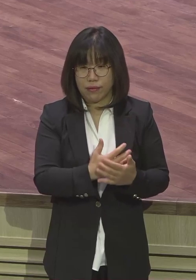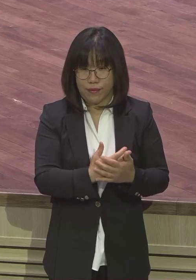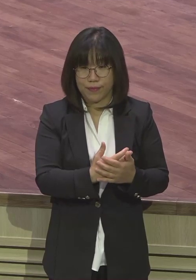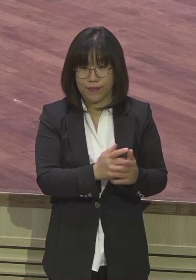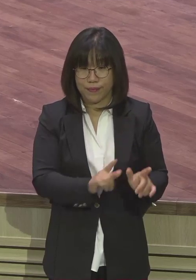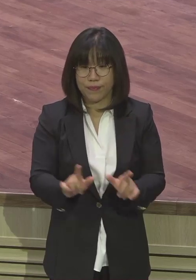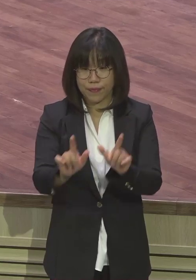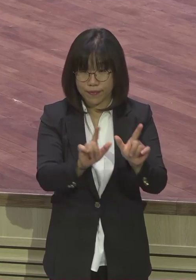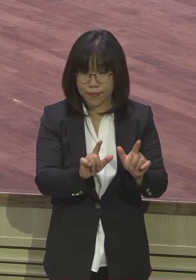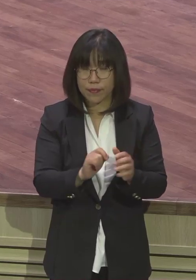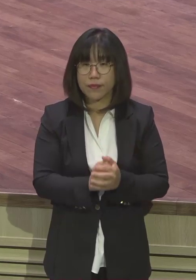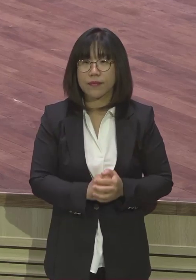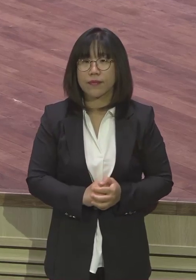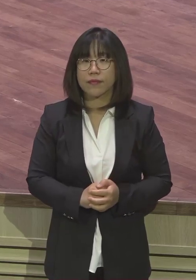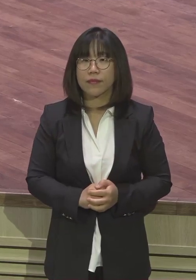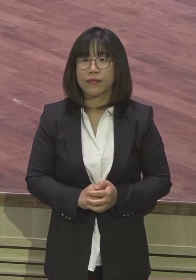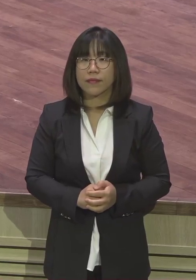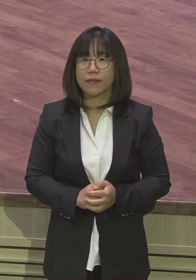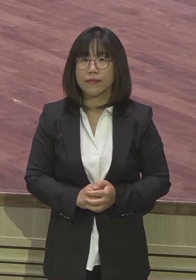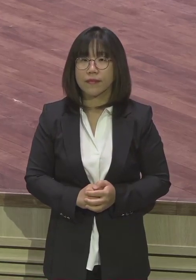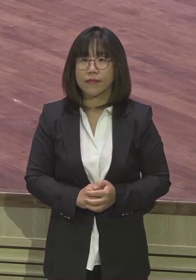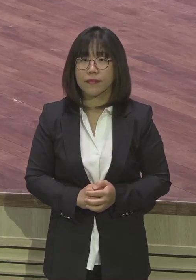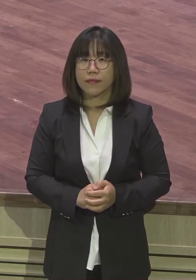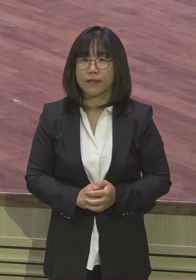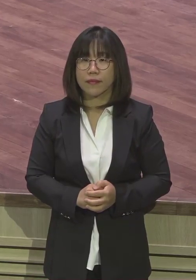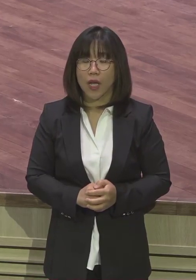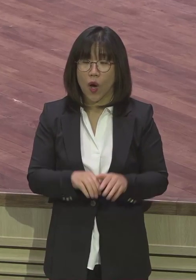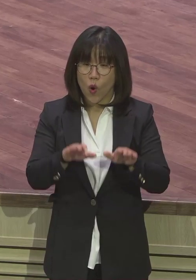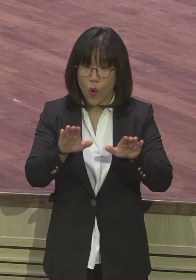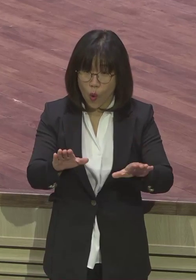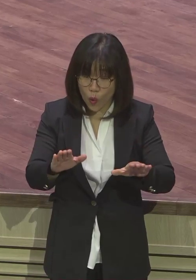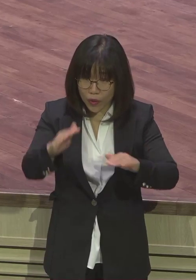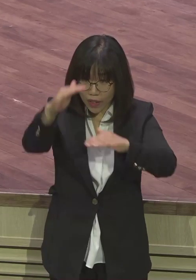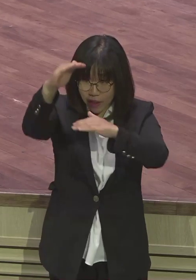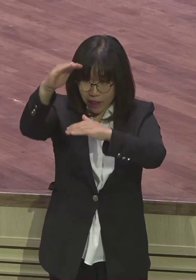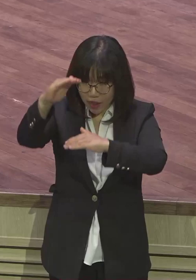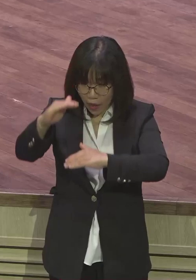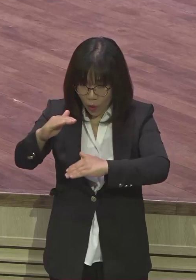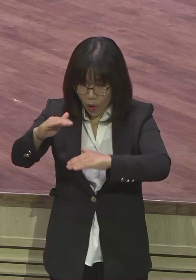그런데 오늘 본문에 그 묵은 체중이 완전히 해결되는 장면이 여기 나옵니다.